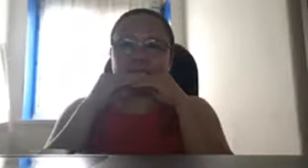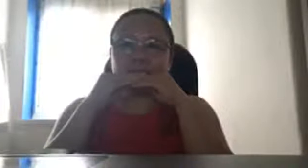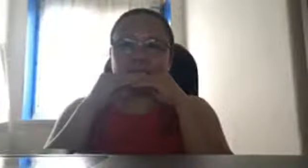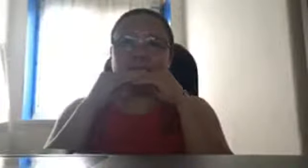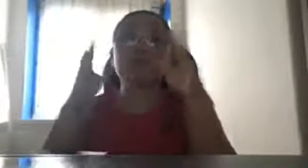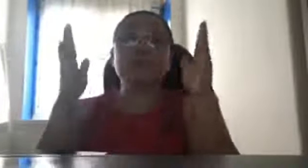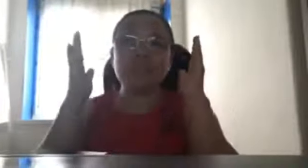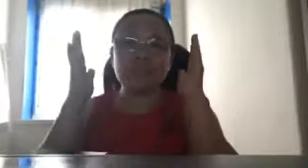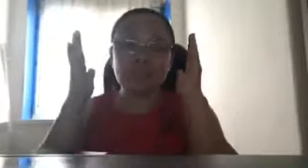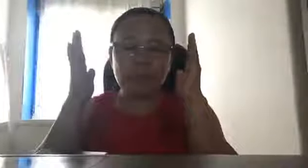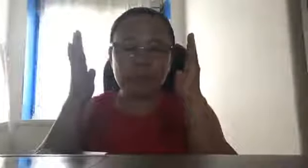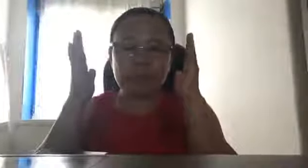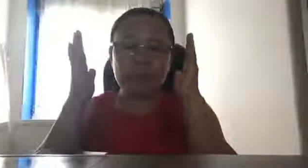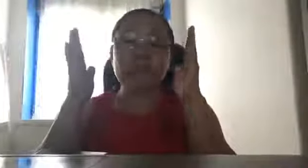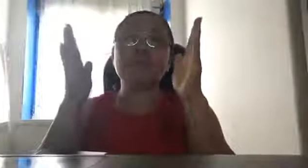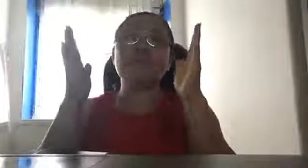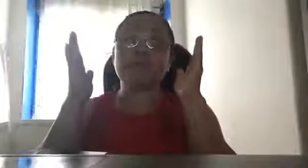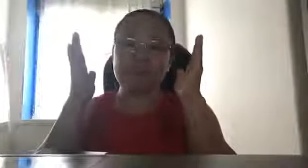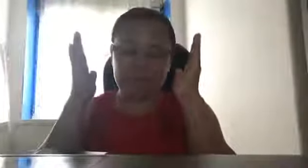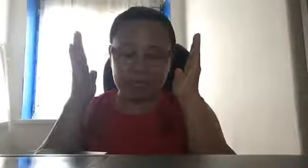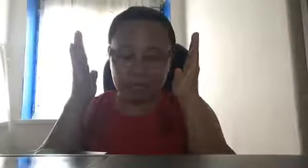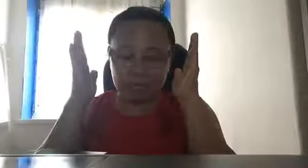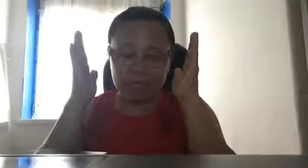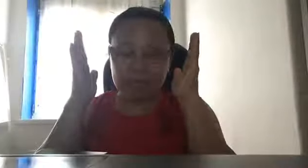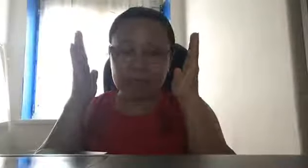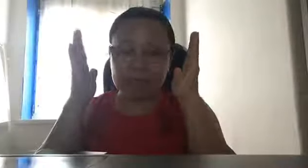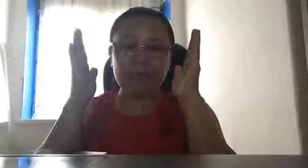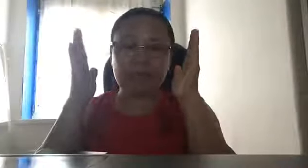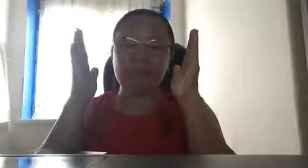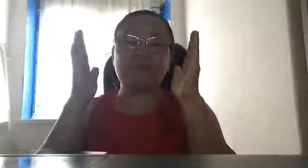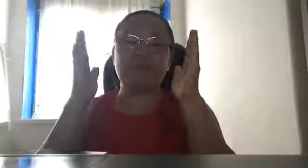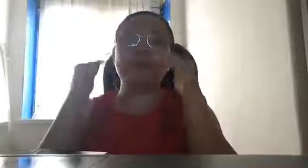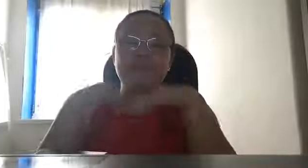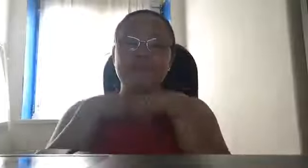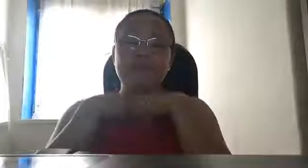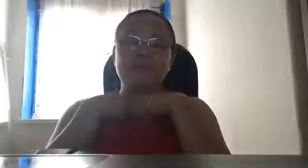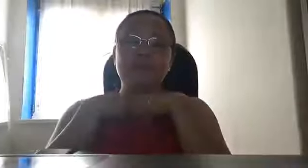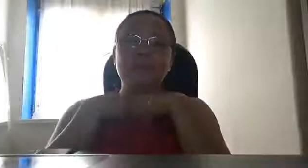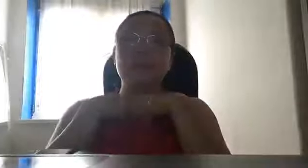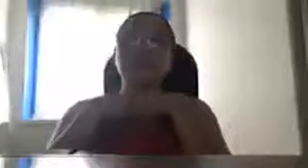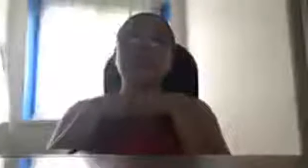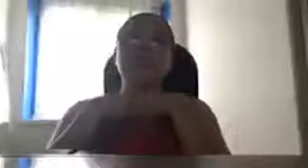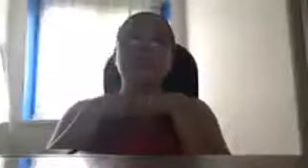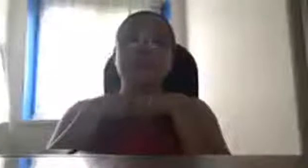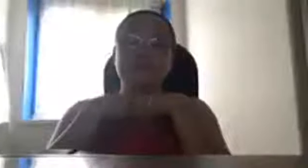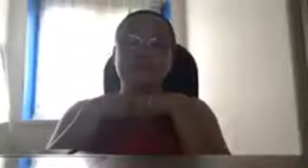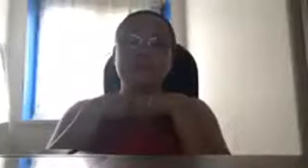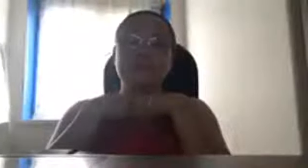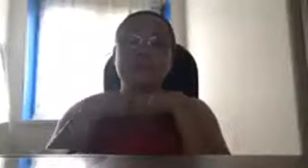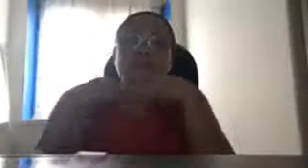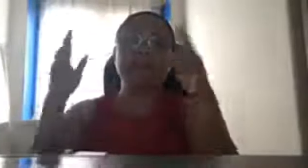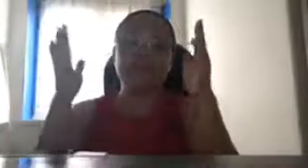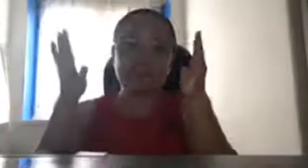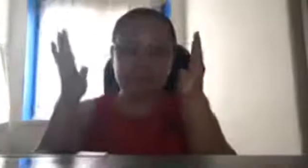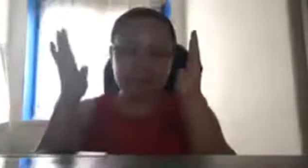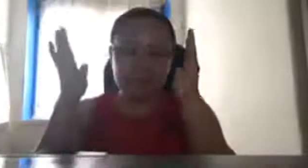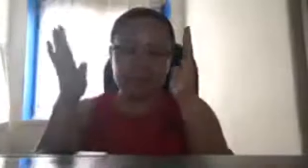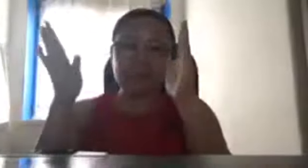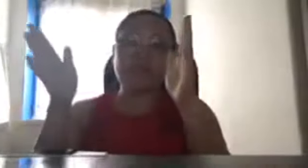pero, hindi ko po, hindi ko po, ipinagtatanggol ang China, of course, puso namin, natural,